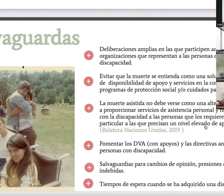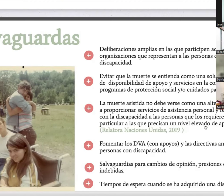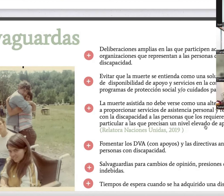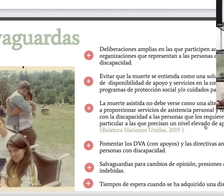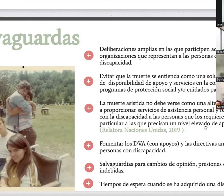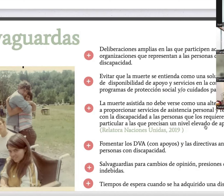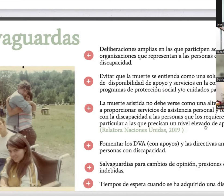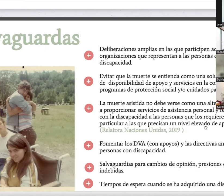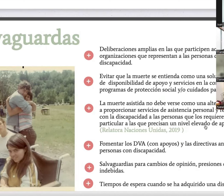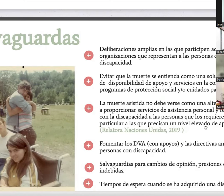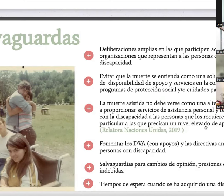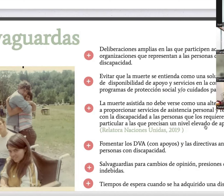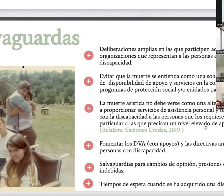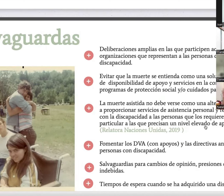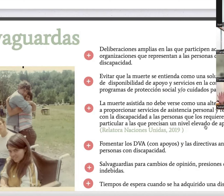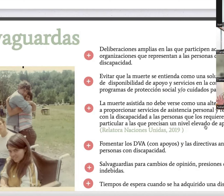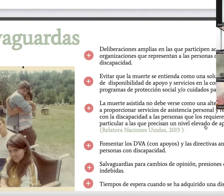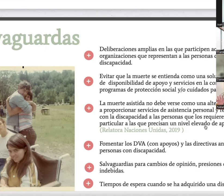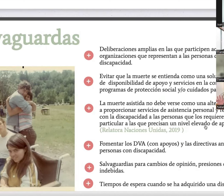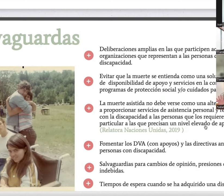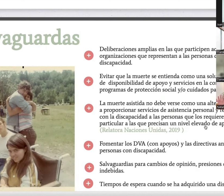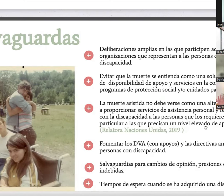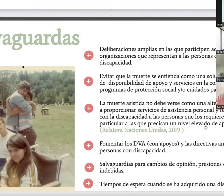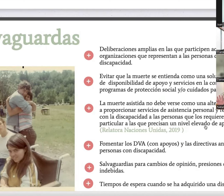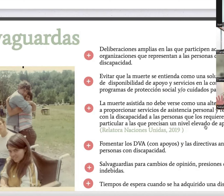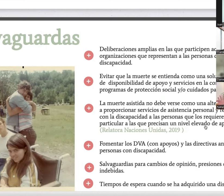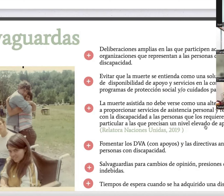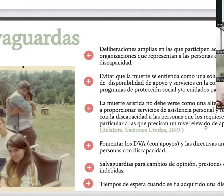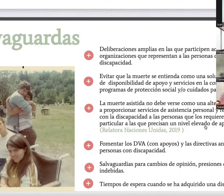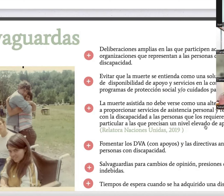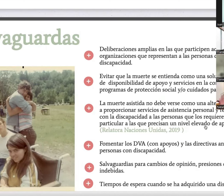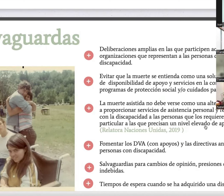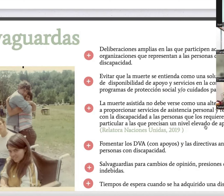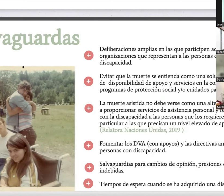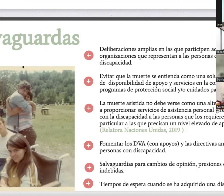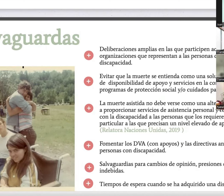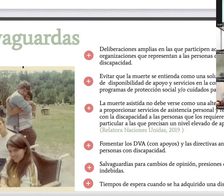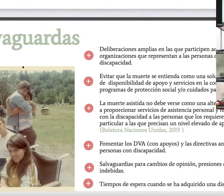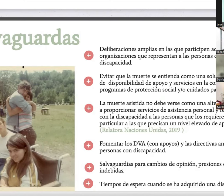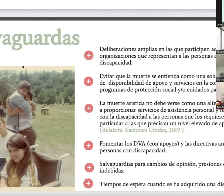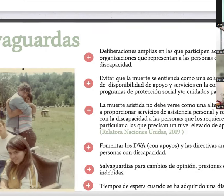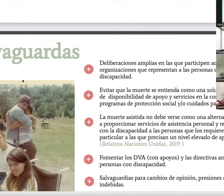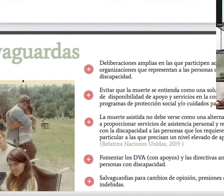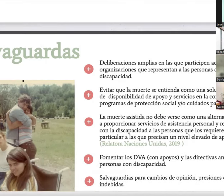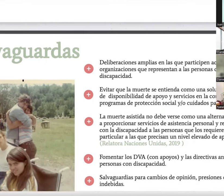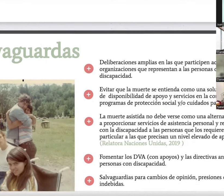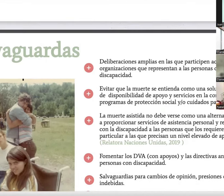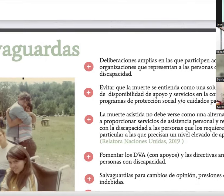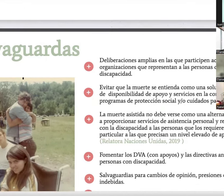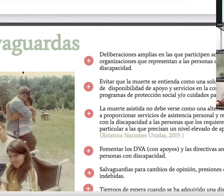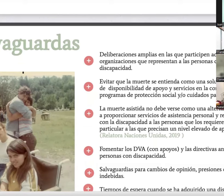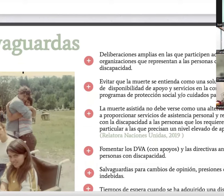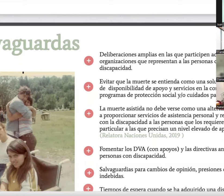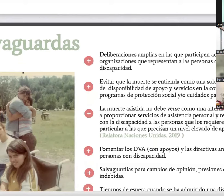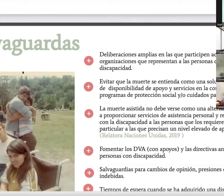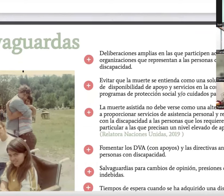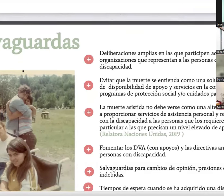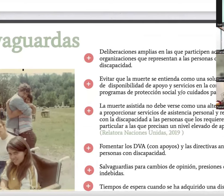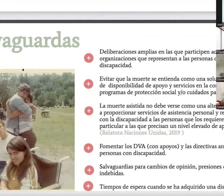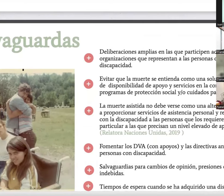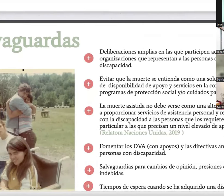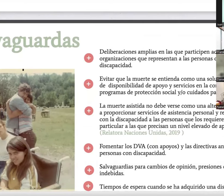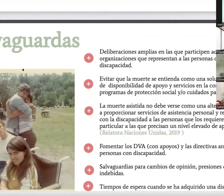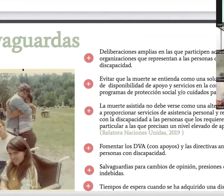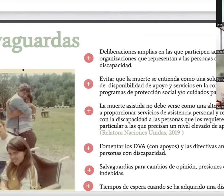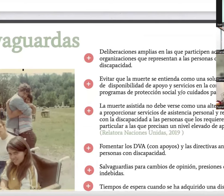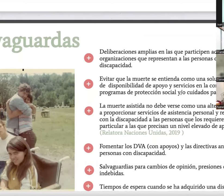una depresión o que alguien te esté presionando ese puede ser un primer filtro para verificar esto pero hay otros que otras salvaguardas que